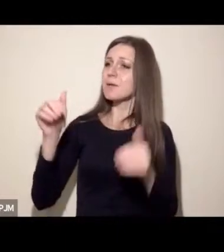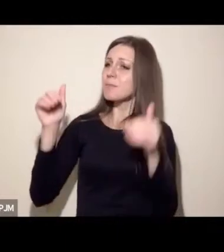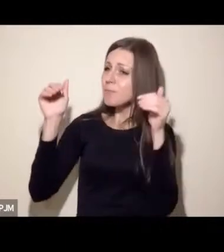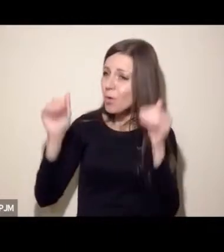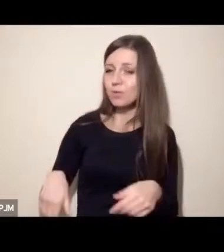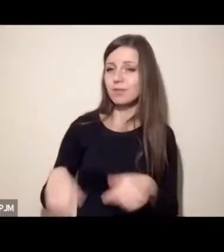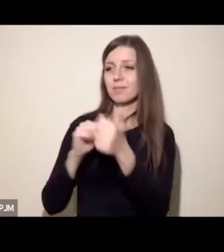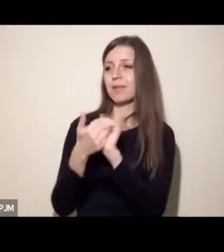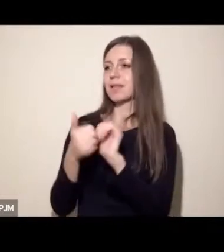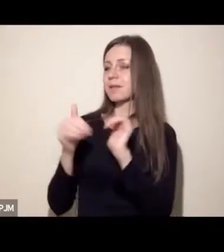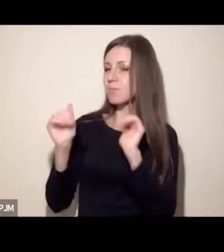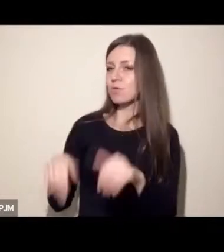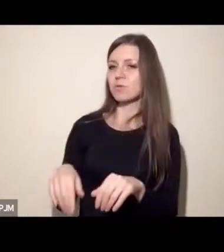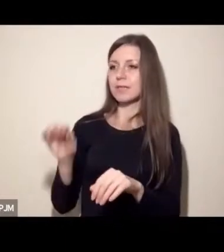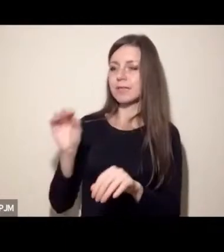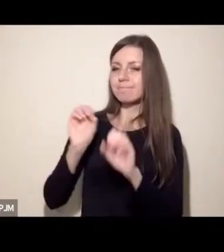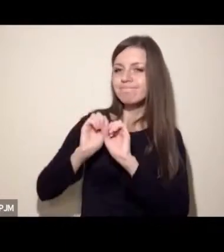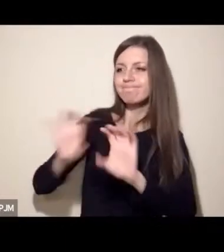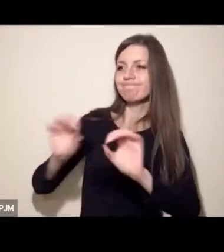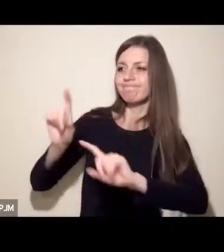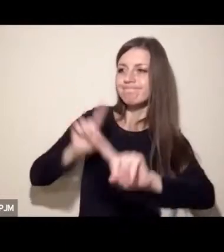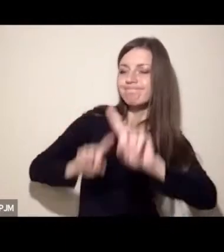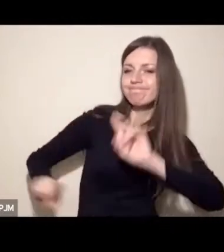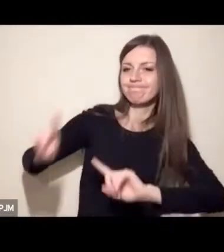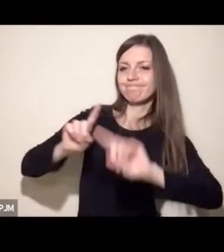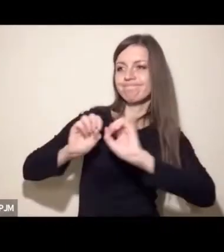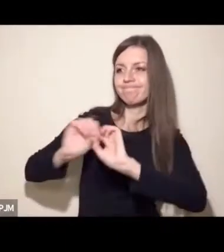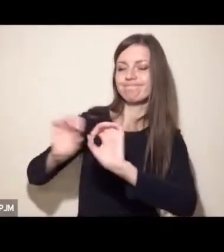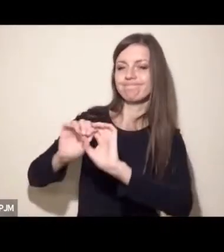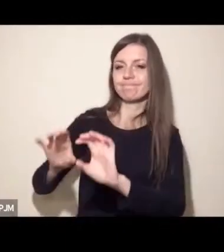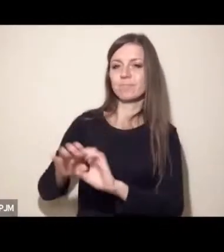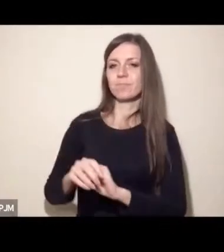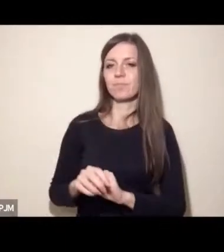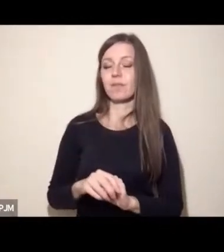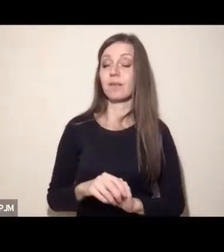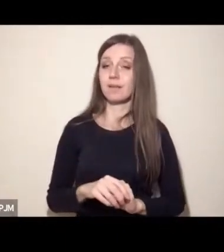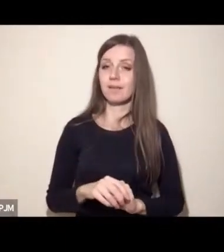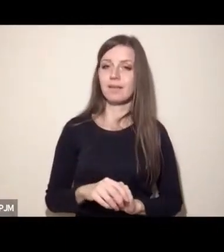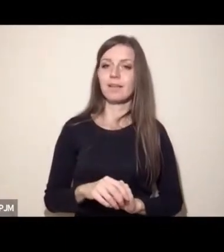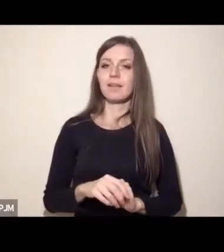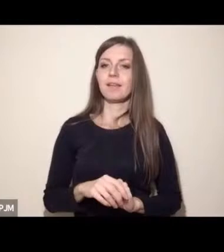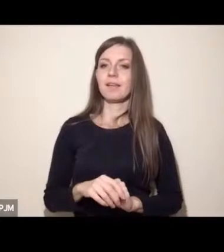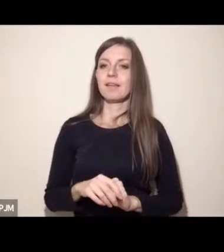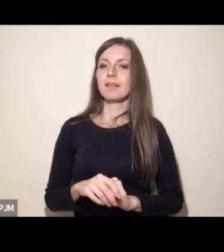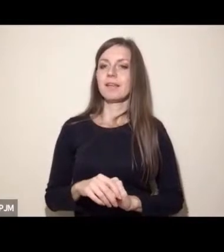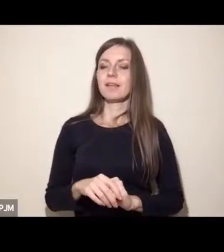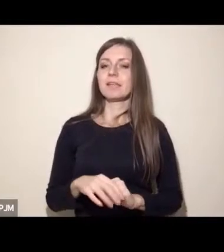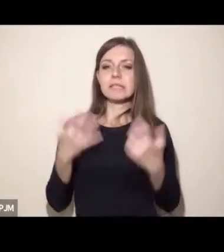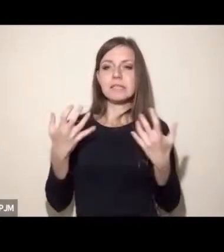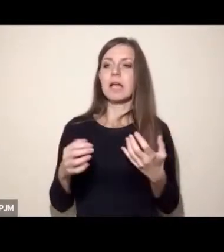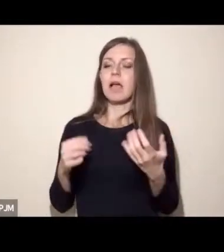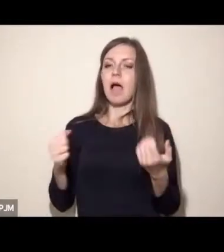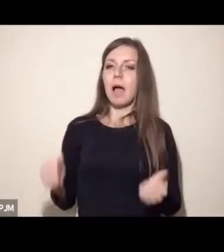możliwe do wykonania. Więc z tego doświadczenia wiem, że skuteczna perswazja